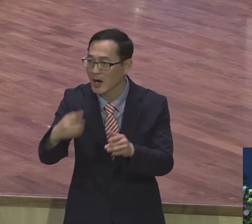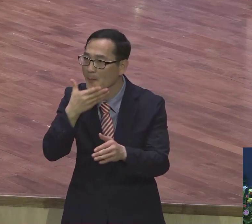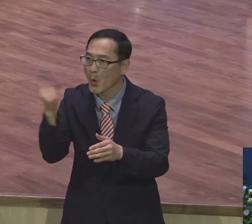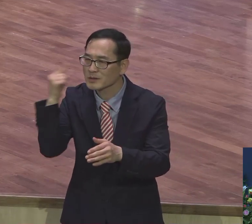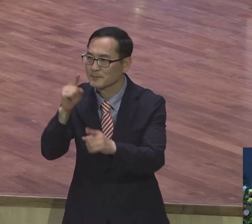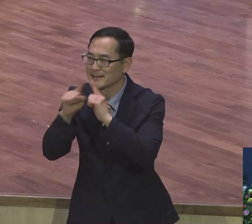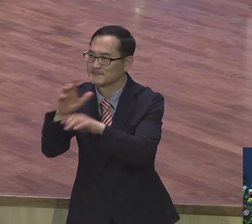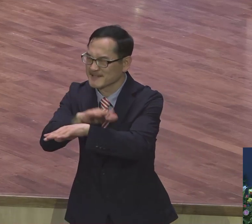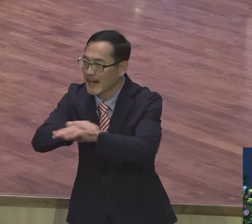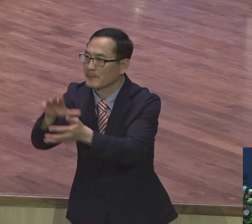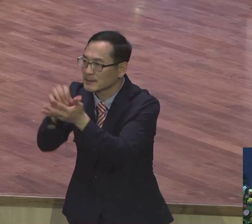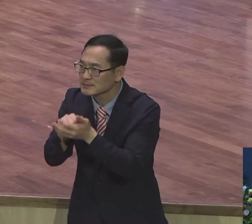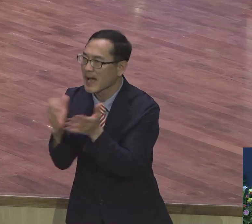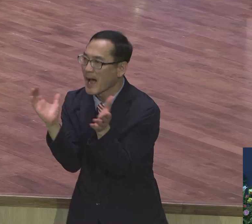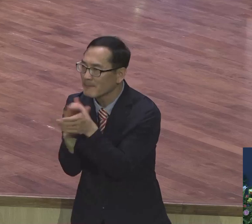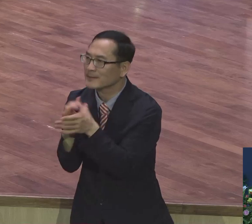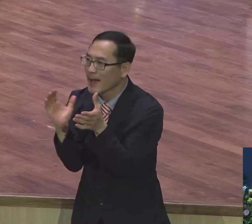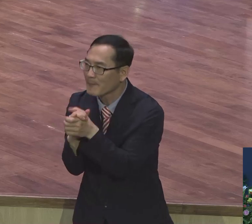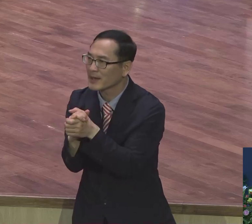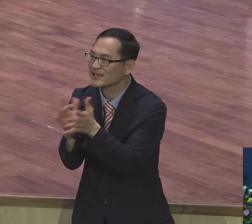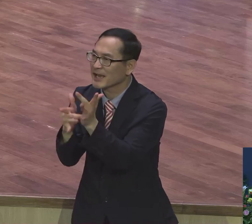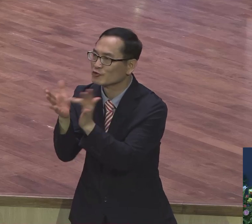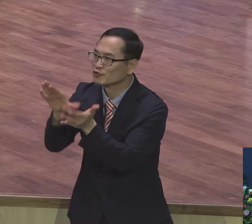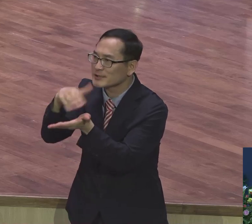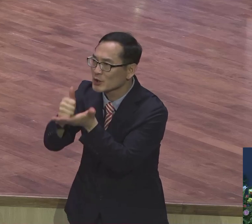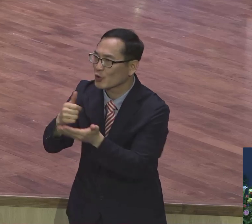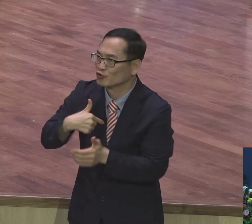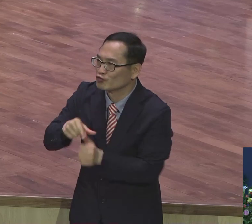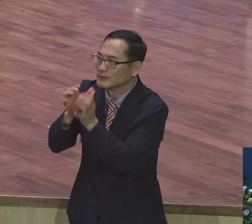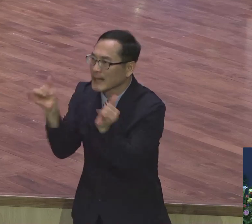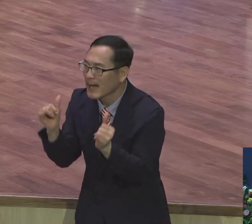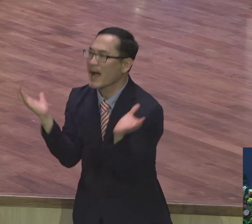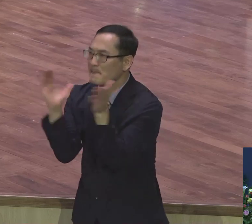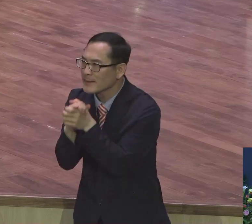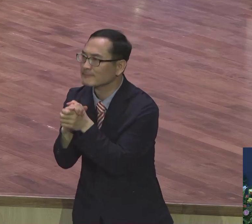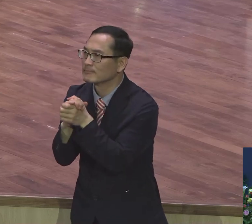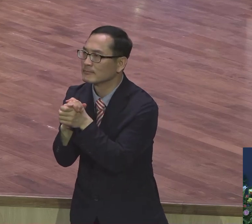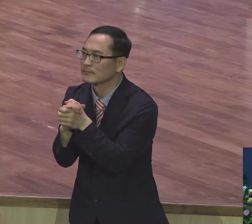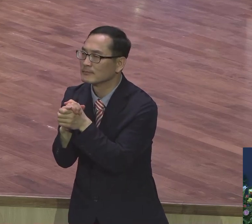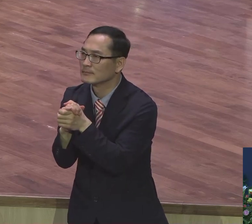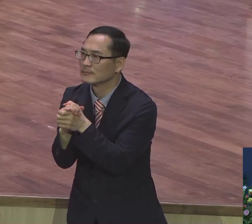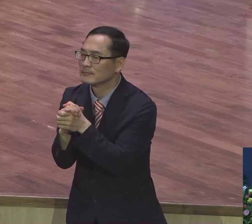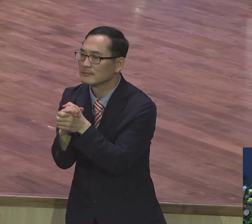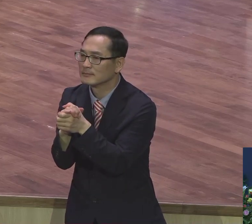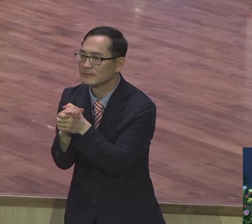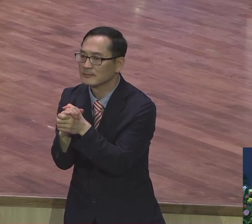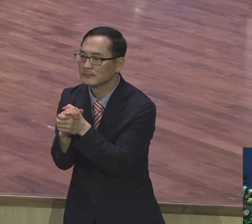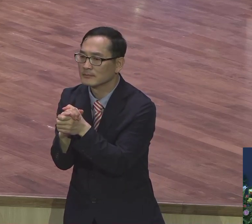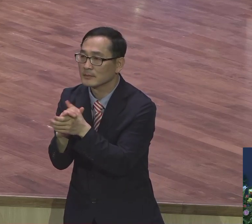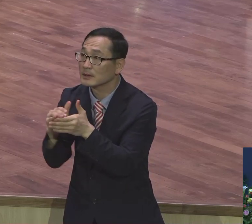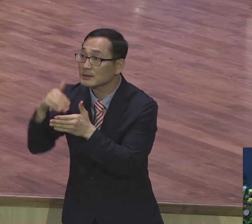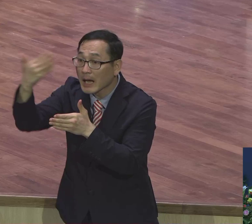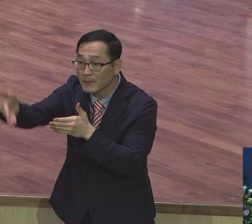신비훈련까지 받았어. 누구에게 책임이세요? 누구에게 있어요?